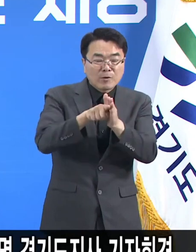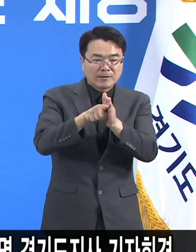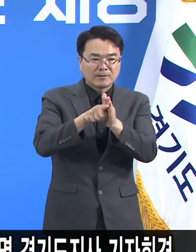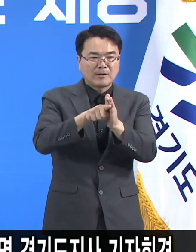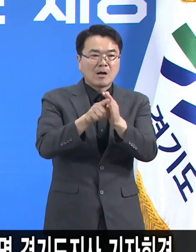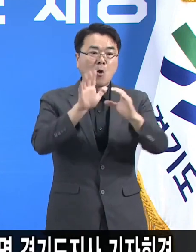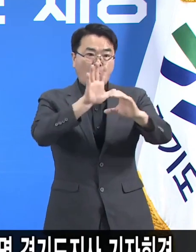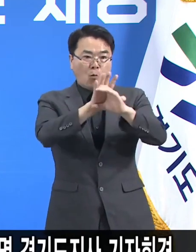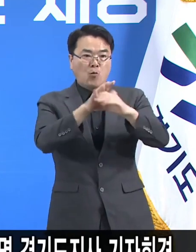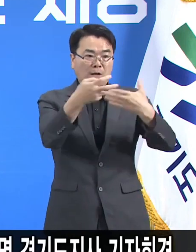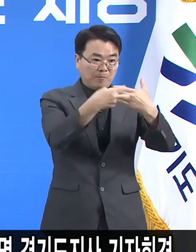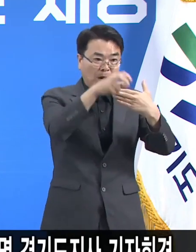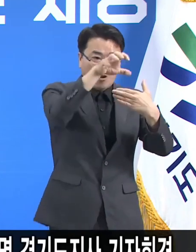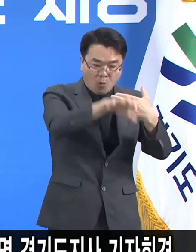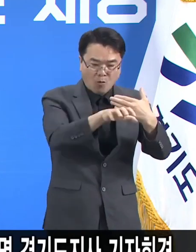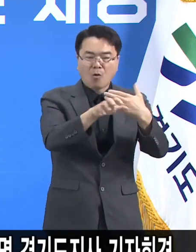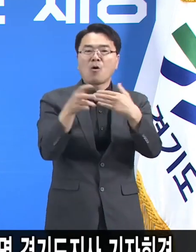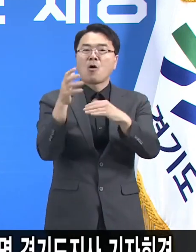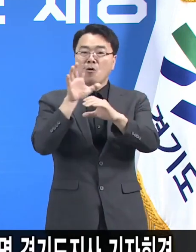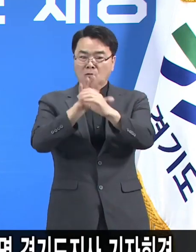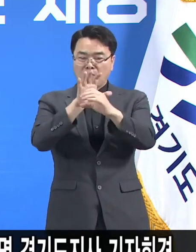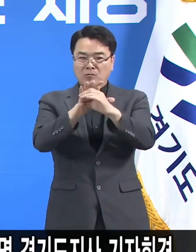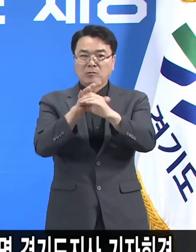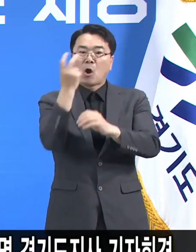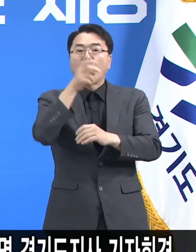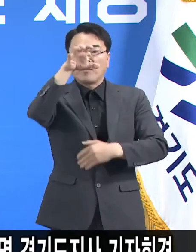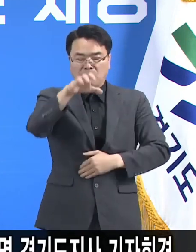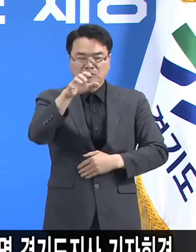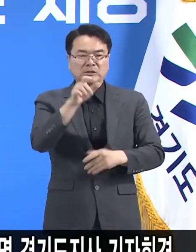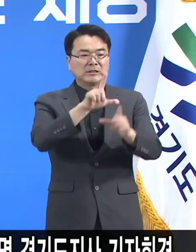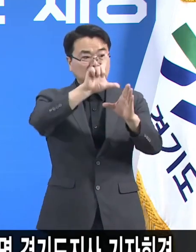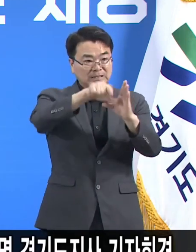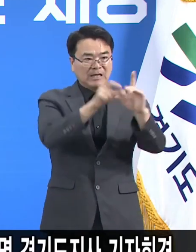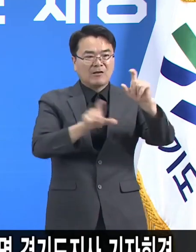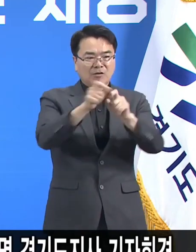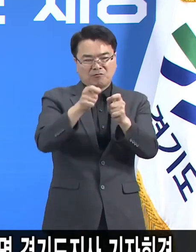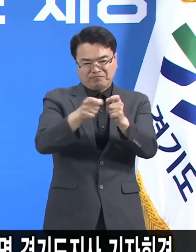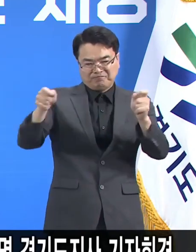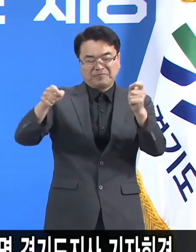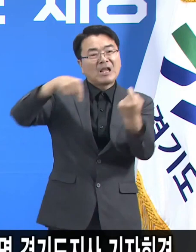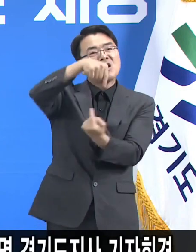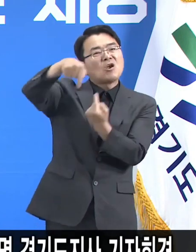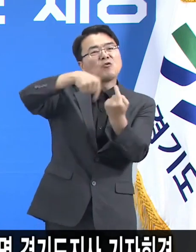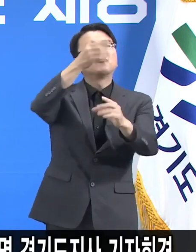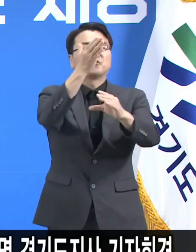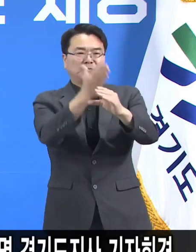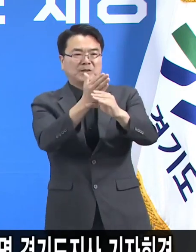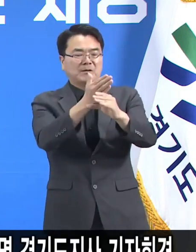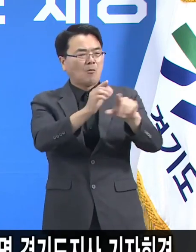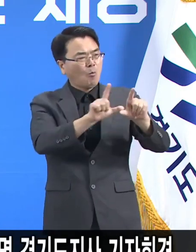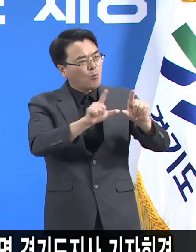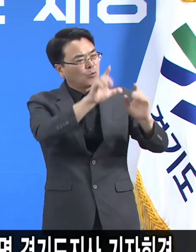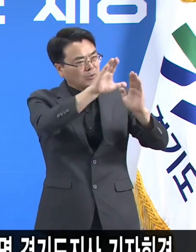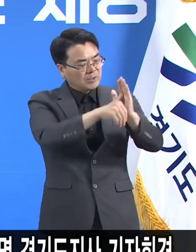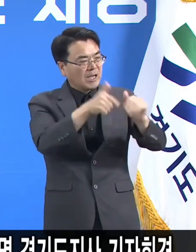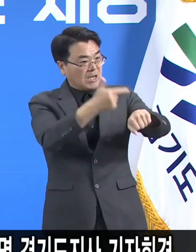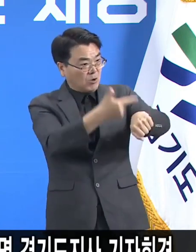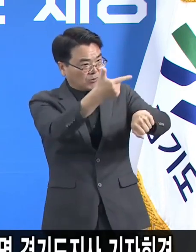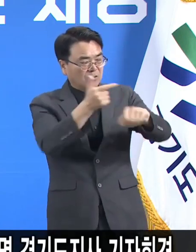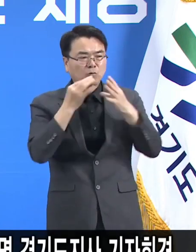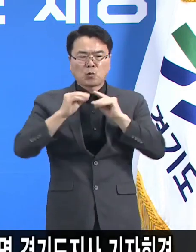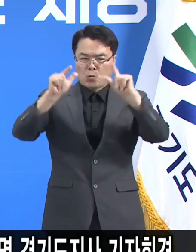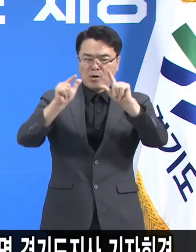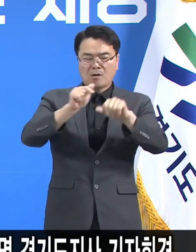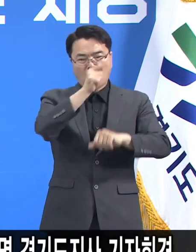임시선별진료소를 시간을 연장해서 운영하고 있습니다. 평일 6시 주말